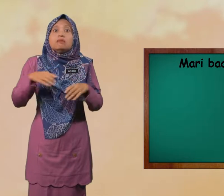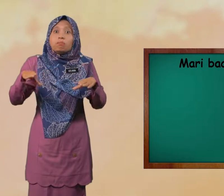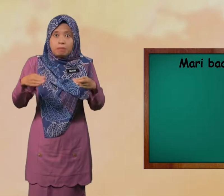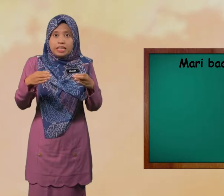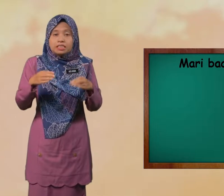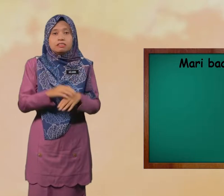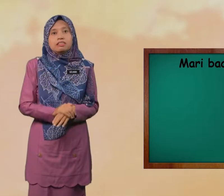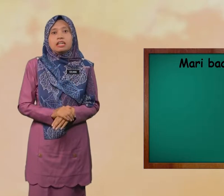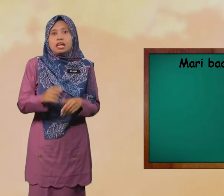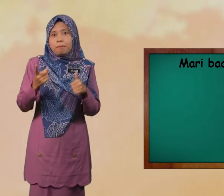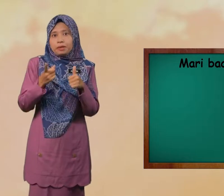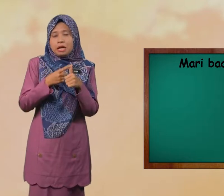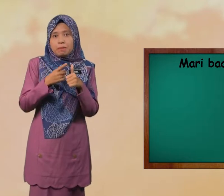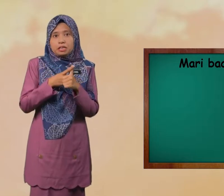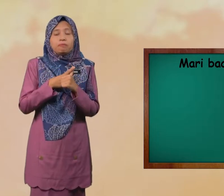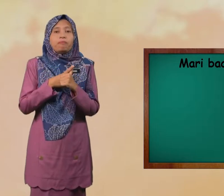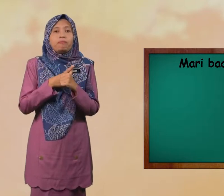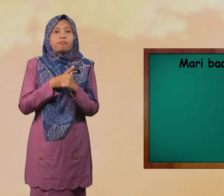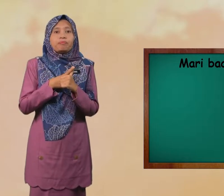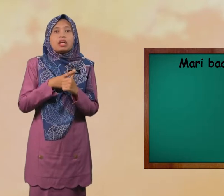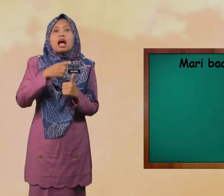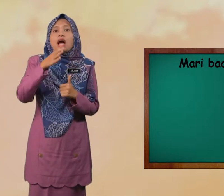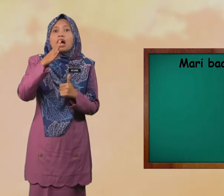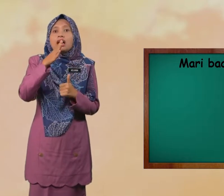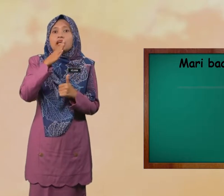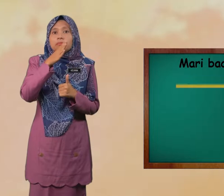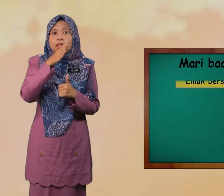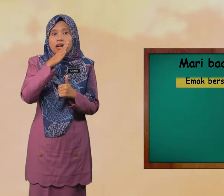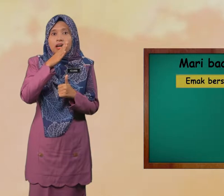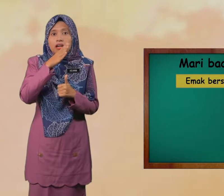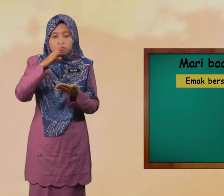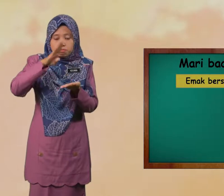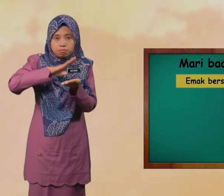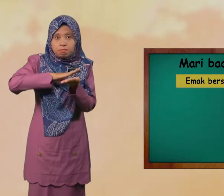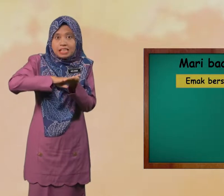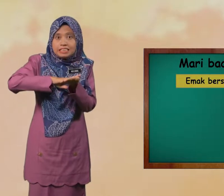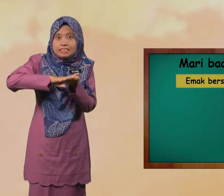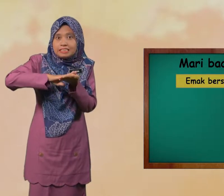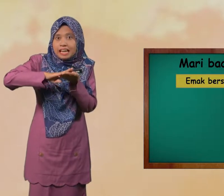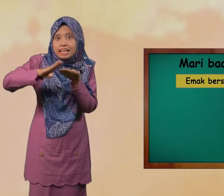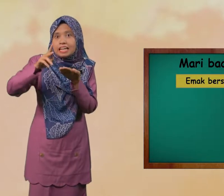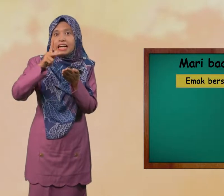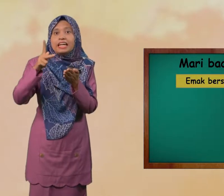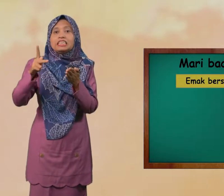Bina Pertama Emak Bersihkan